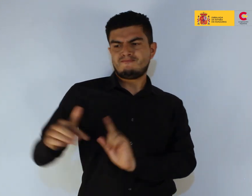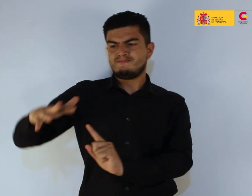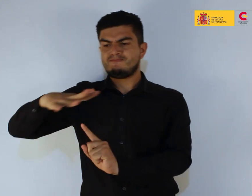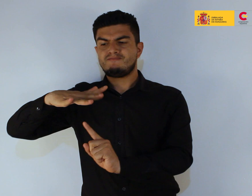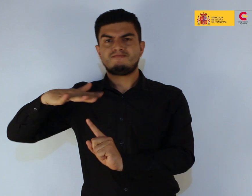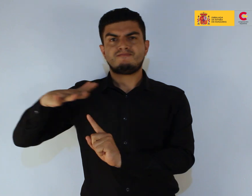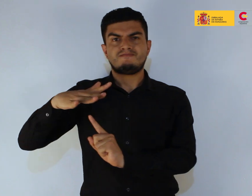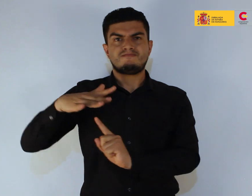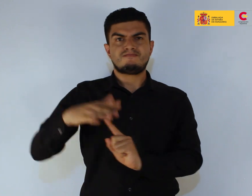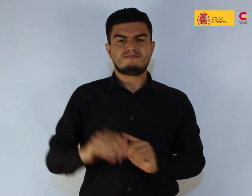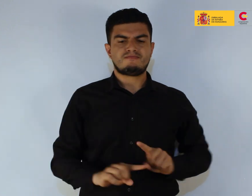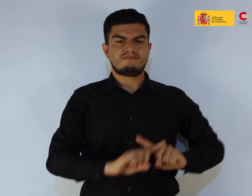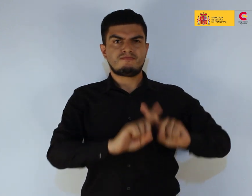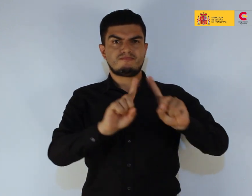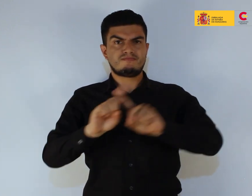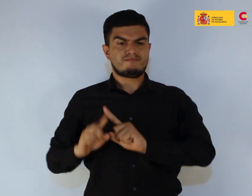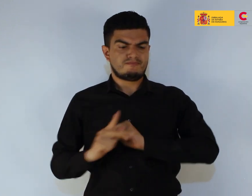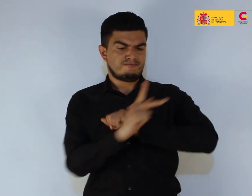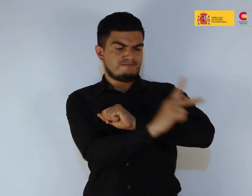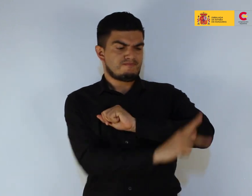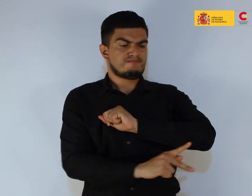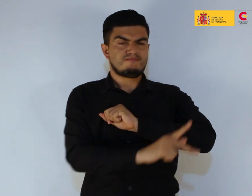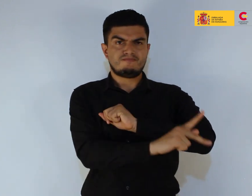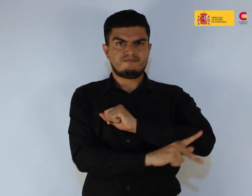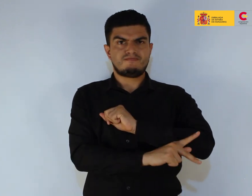en diferentes estados, comunidades y áreas de conflicto.